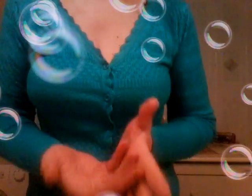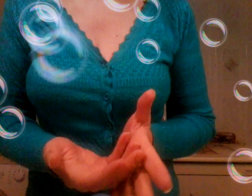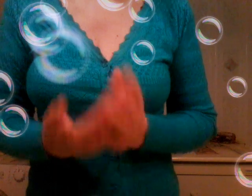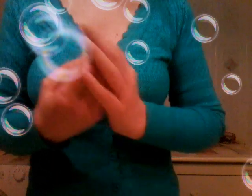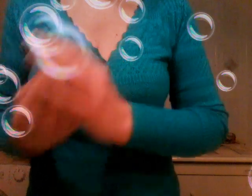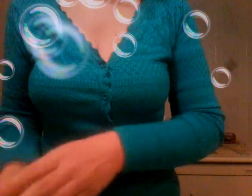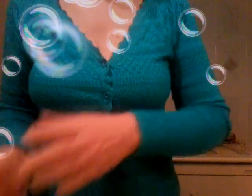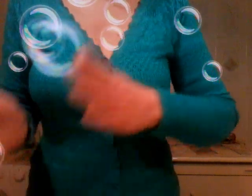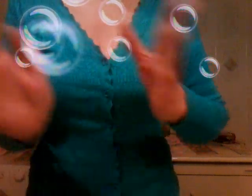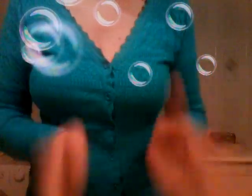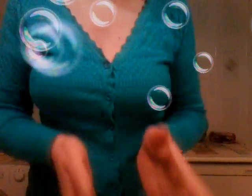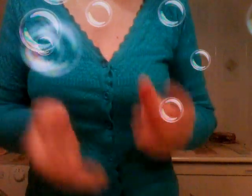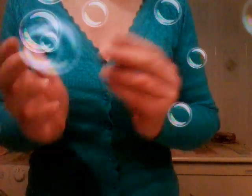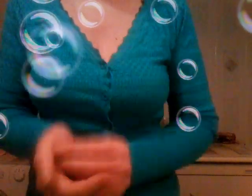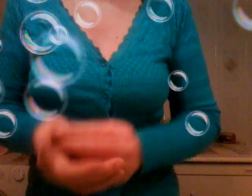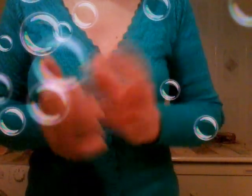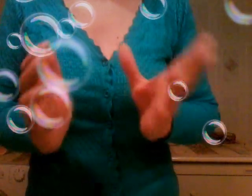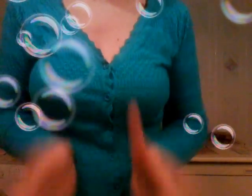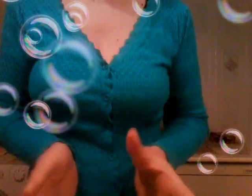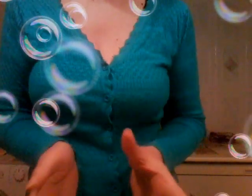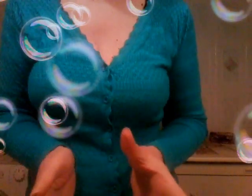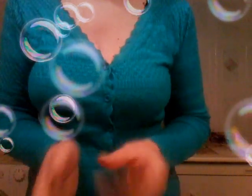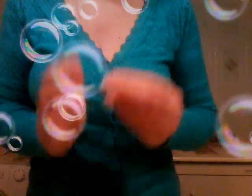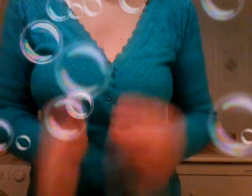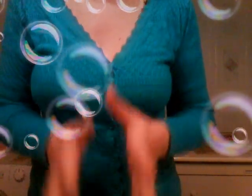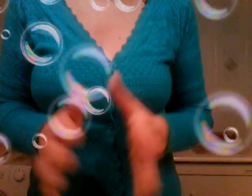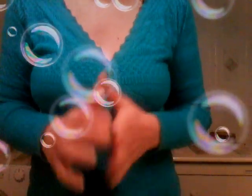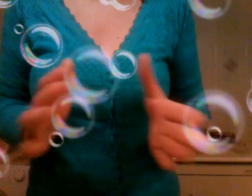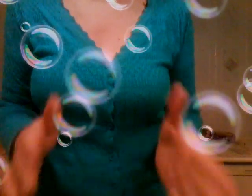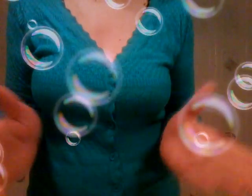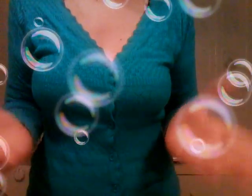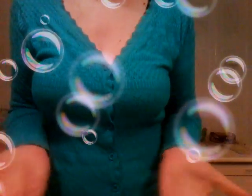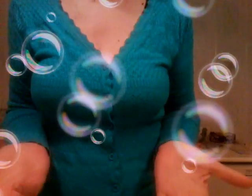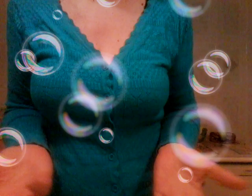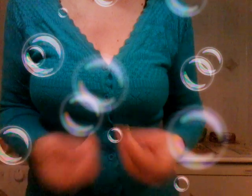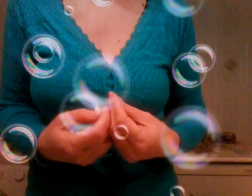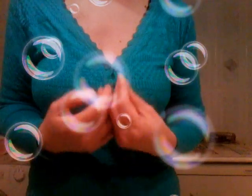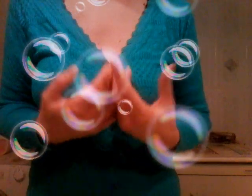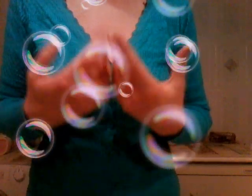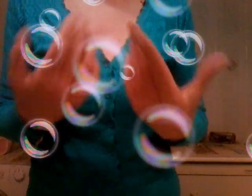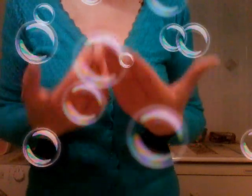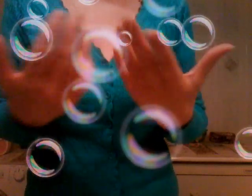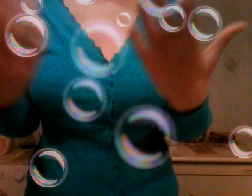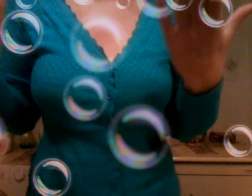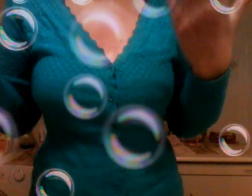tempestarmi di assurdi commenti perché io la penso in modo diverso mi sembra poi mi sembra che